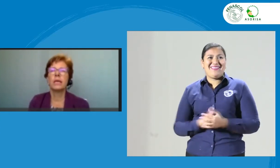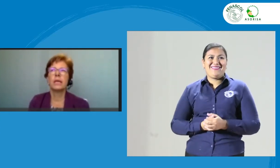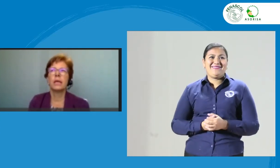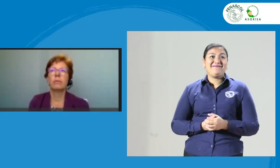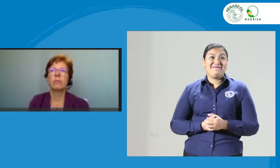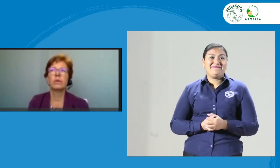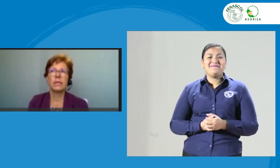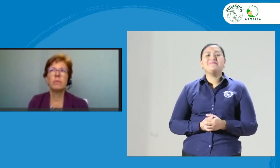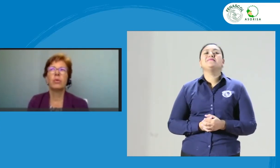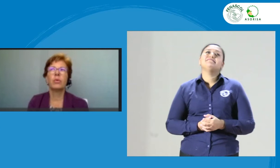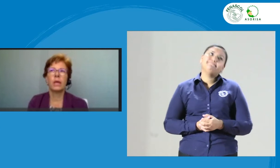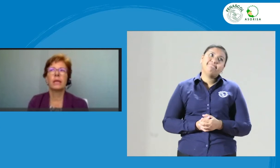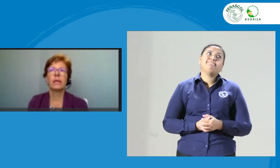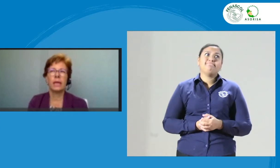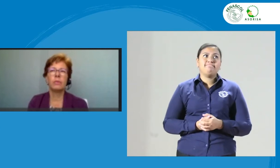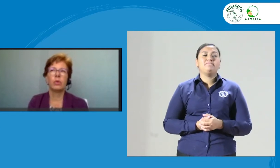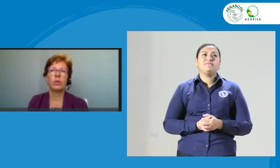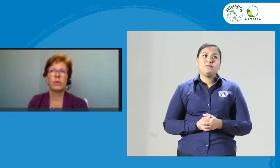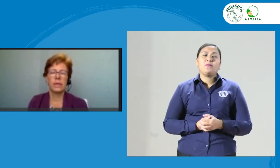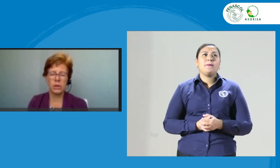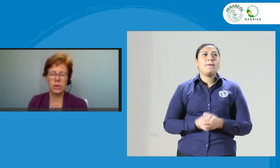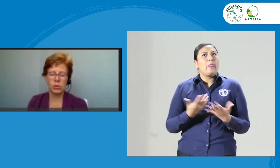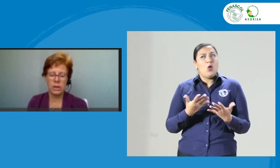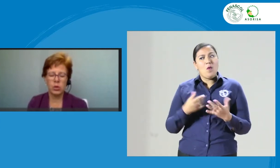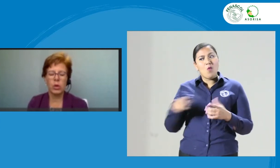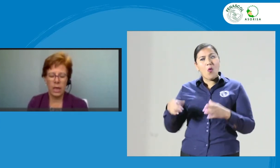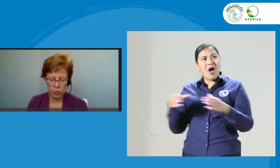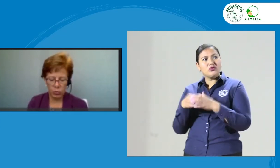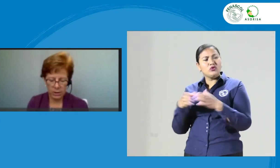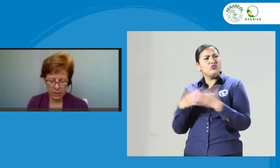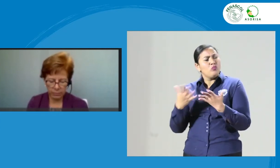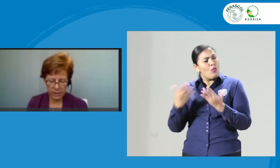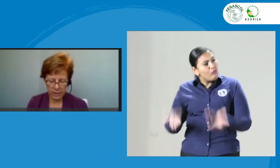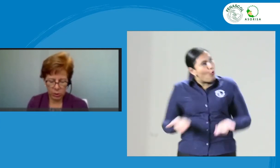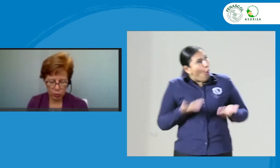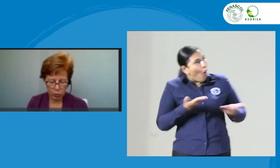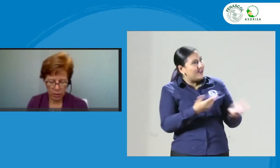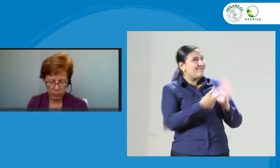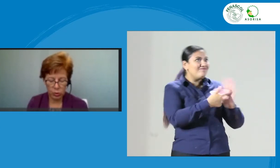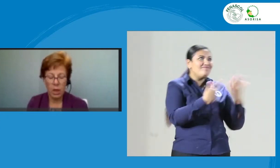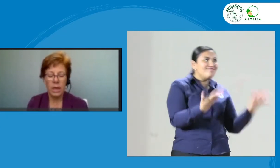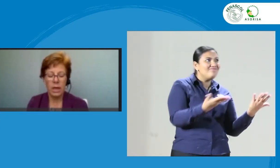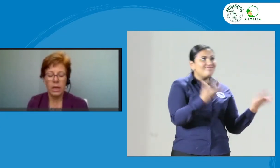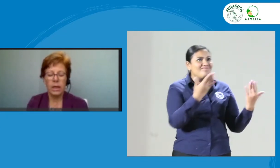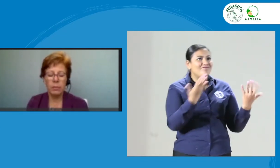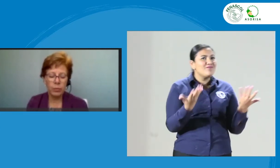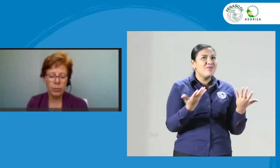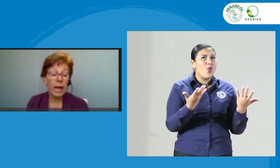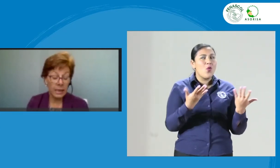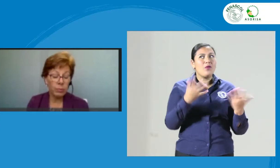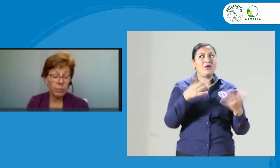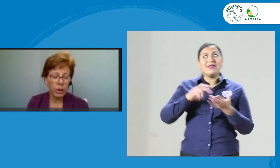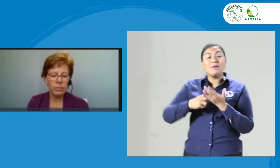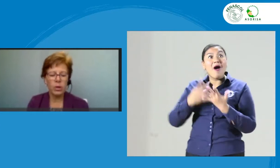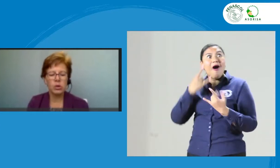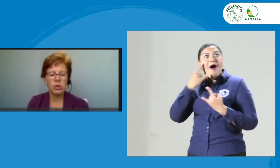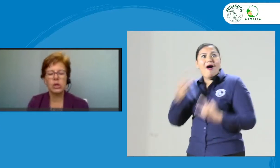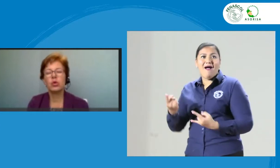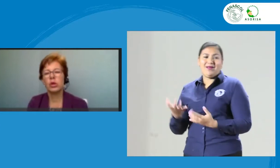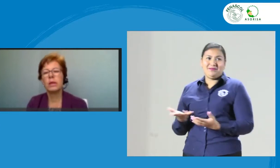Entonces, pues es importante qué le puede ofrecer la asociación a los intérpretes, a sus miembros. Aquí, por ejemplo, la asociación